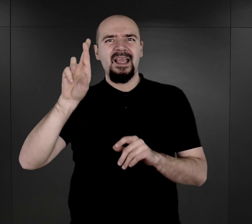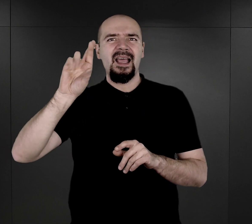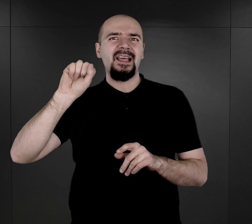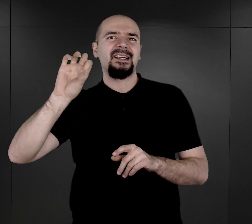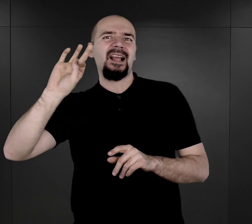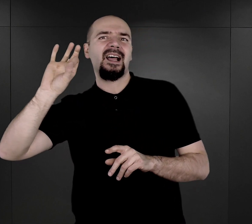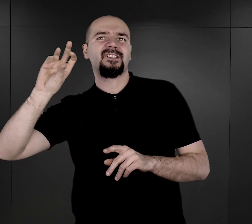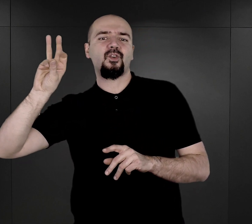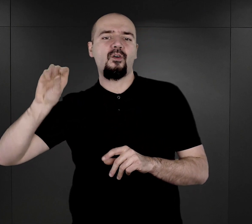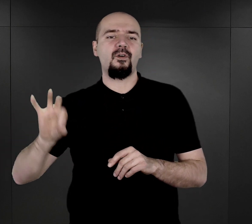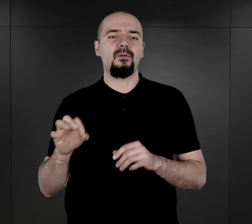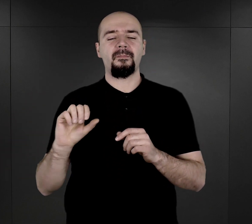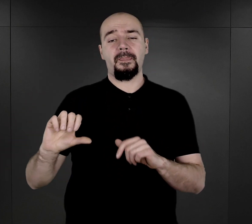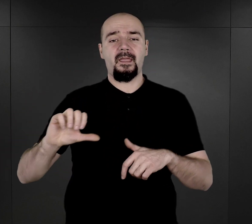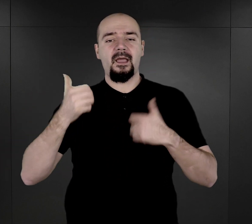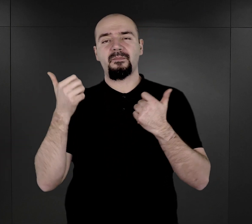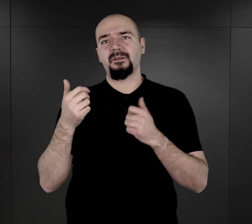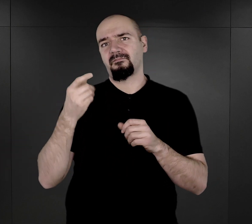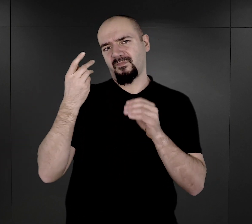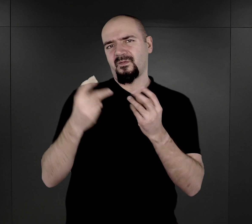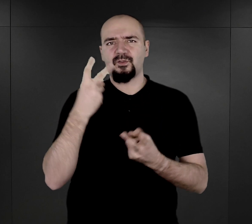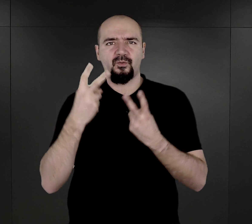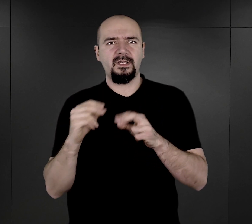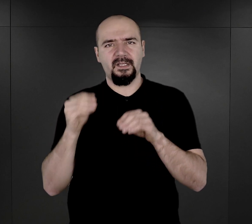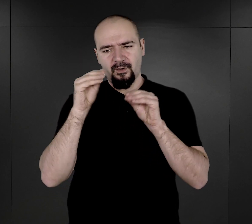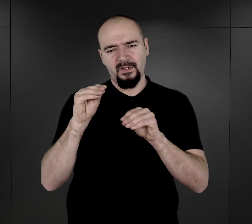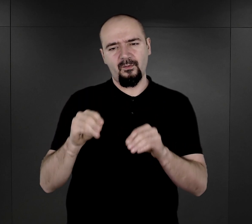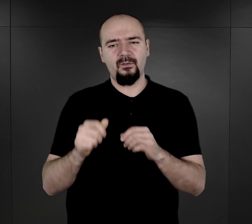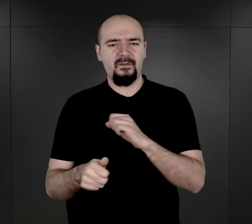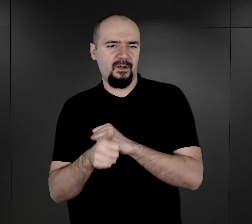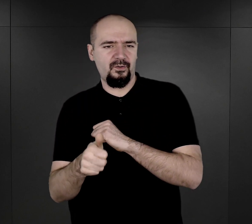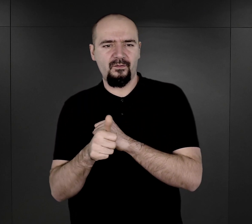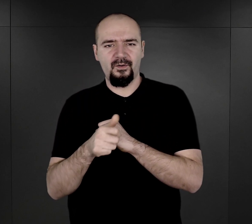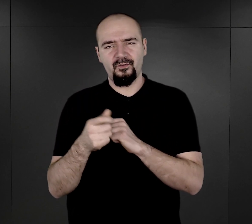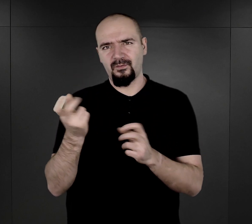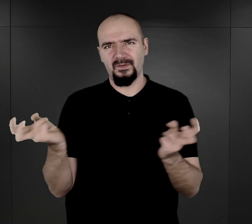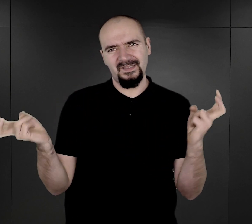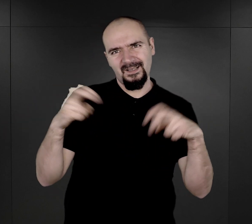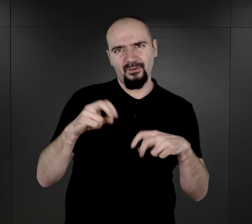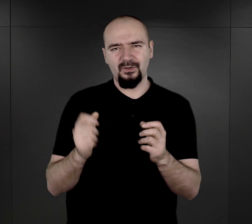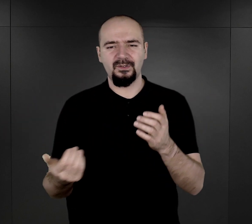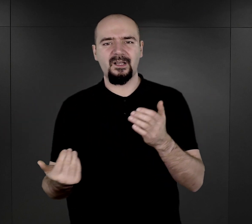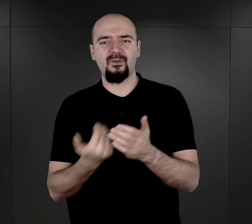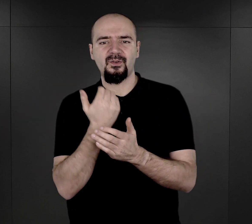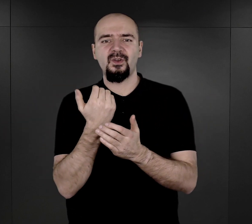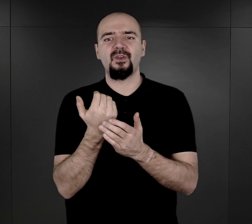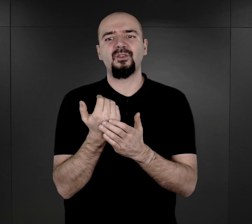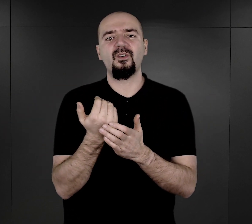znaleźć naukowe udowodnienie, założono nawet specjalną komórkę w Głównym